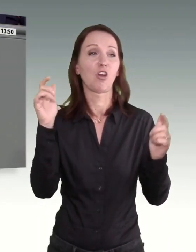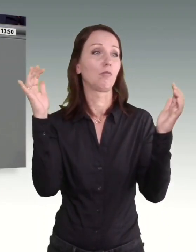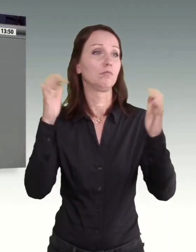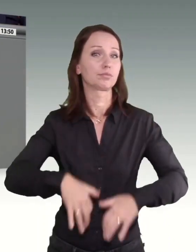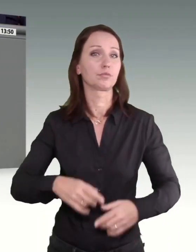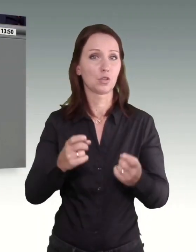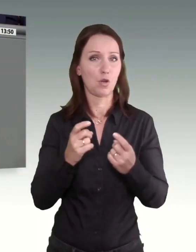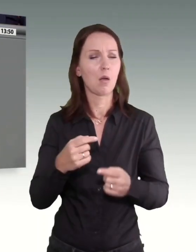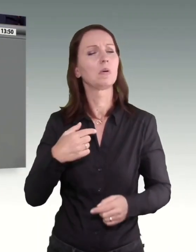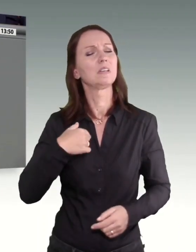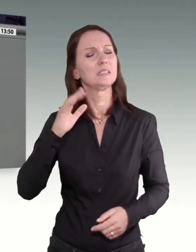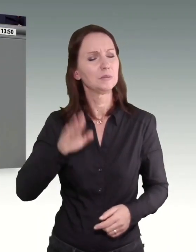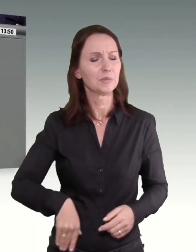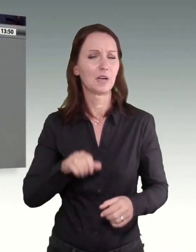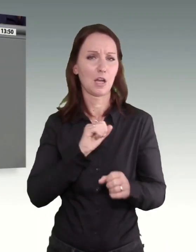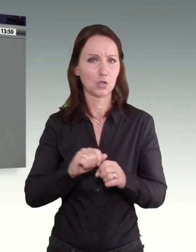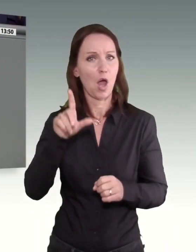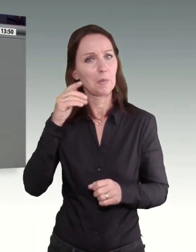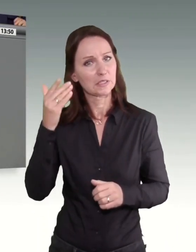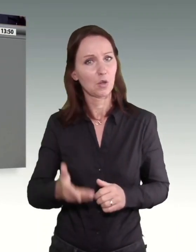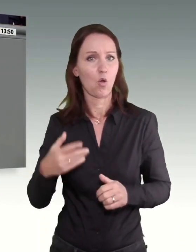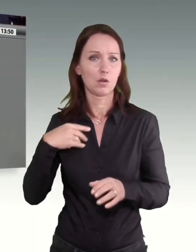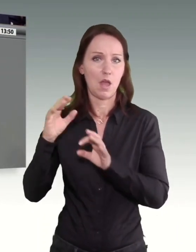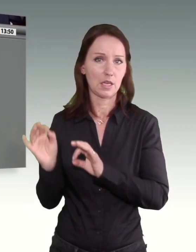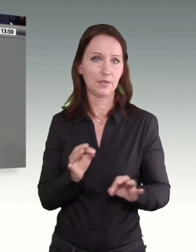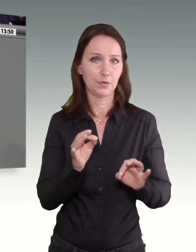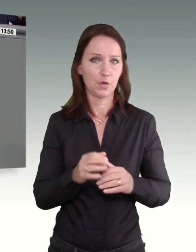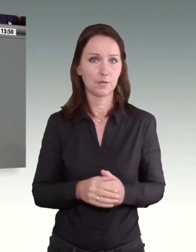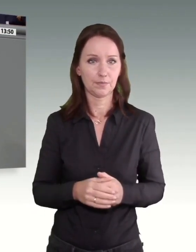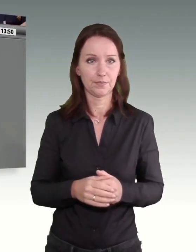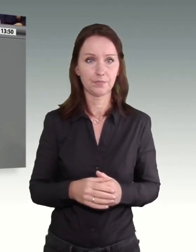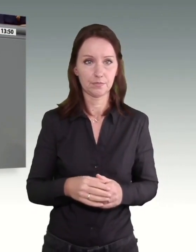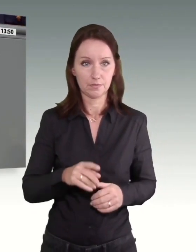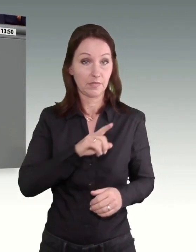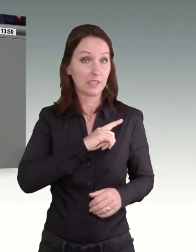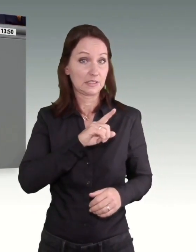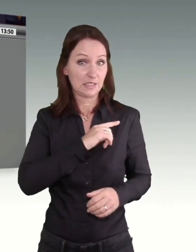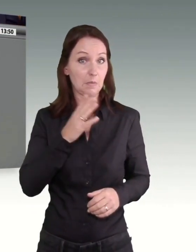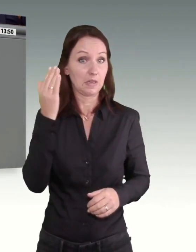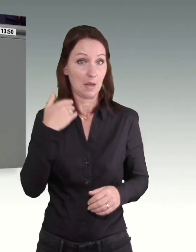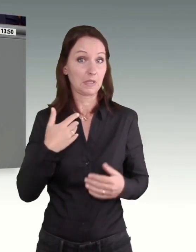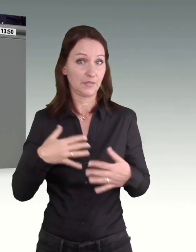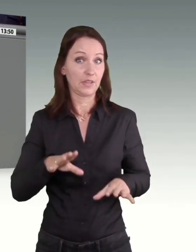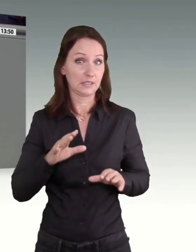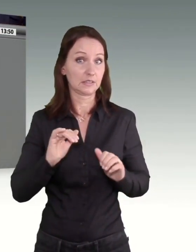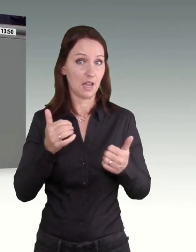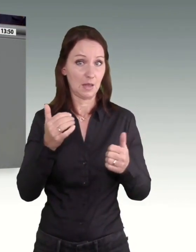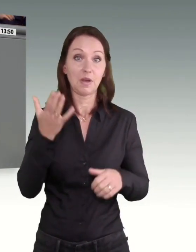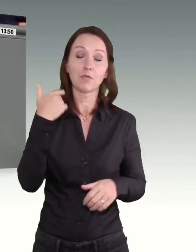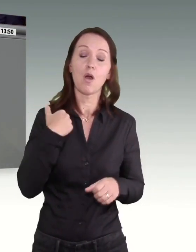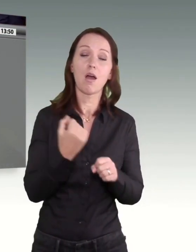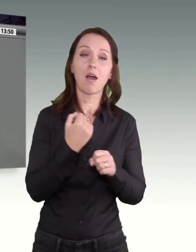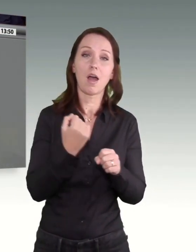Mindestlohn eingeführt. Und ich selbst habe das damals erlebt. Ich habe in der Gastronomie